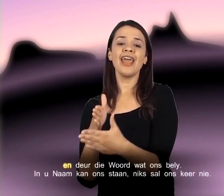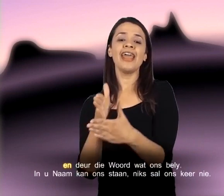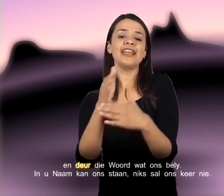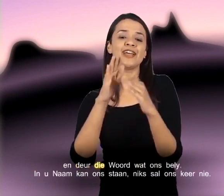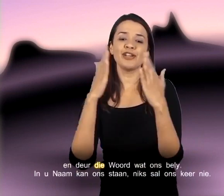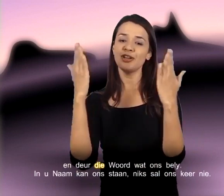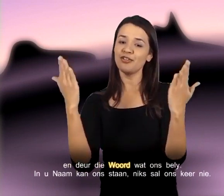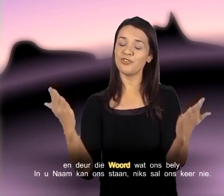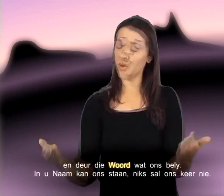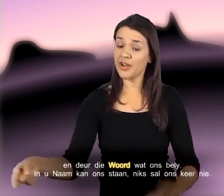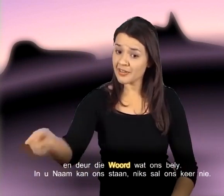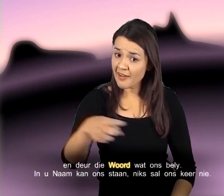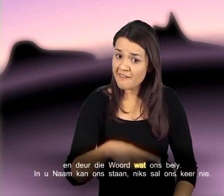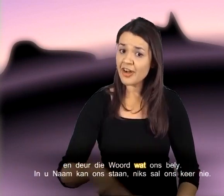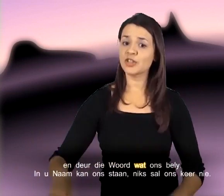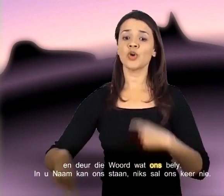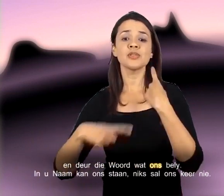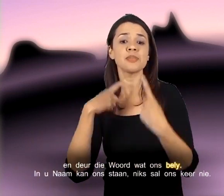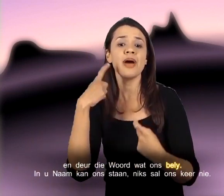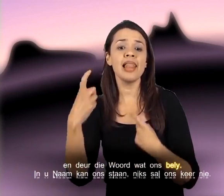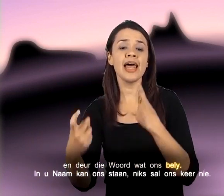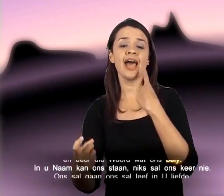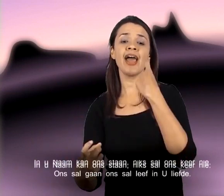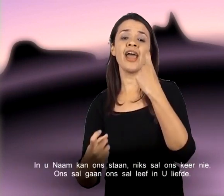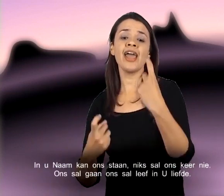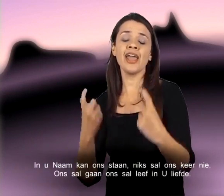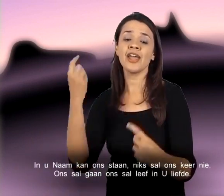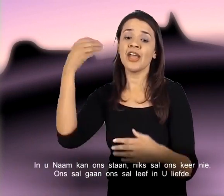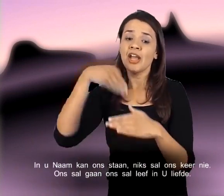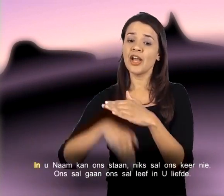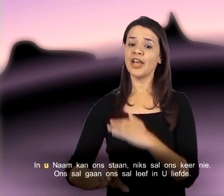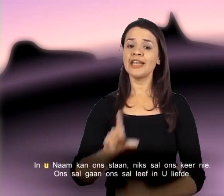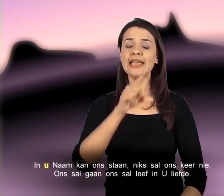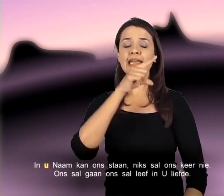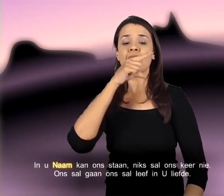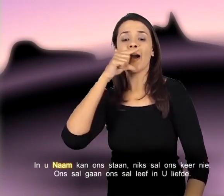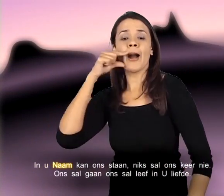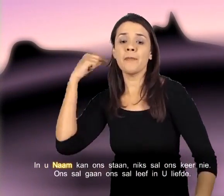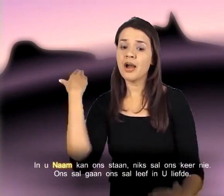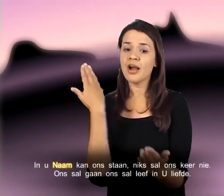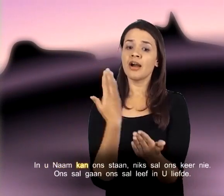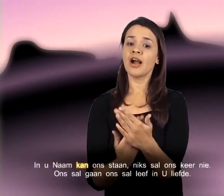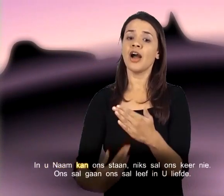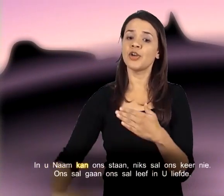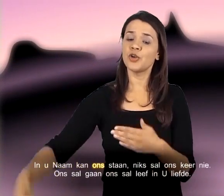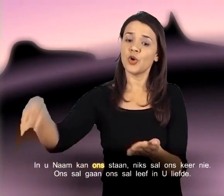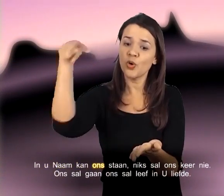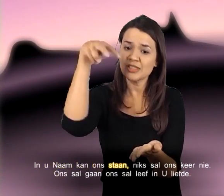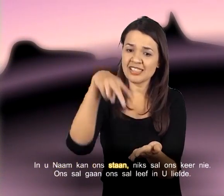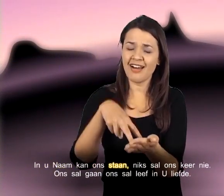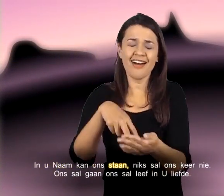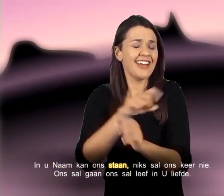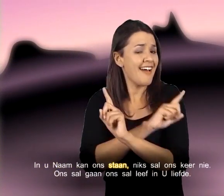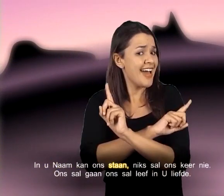Geen meer die woord Wat ons beleid In die naam In